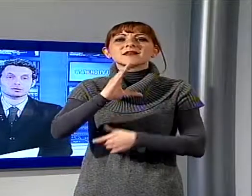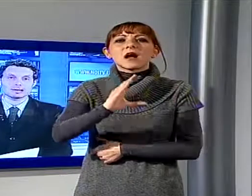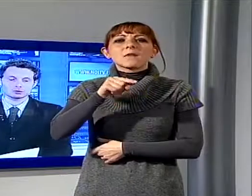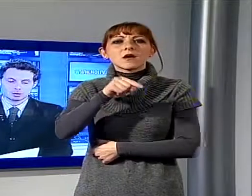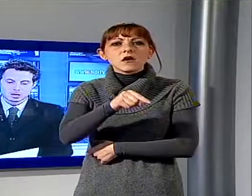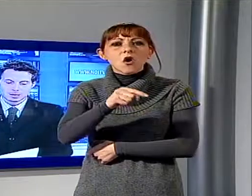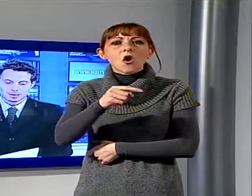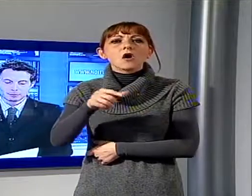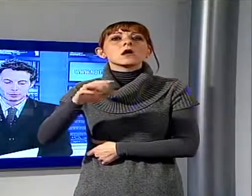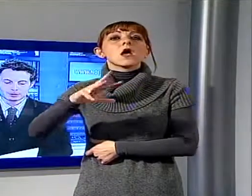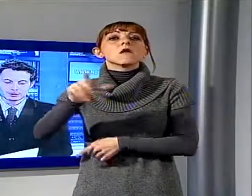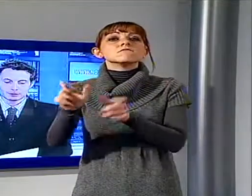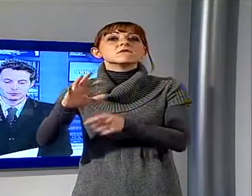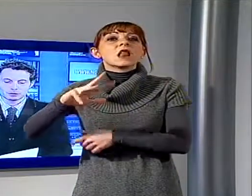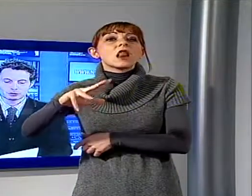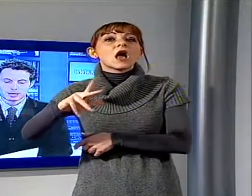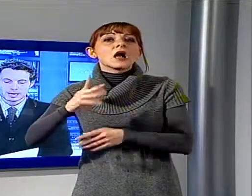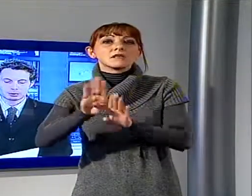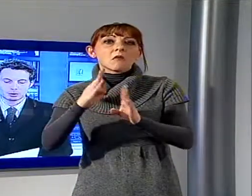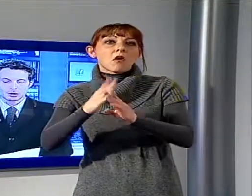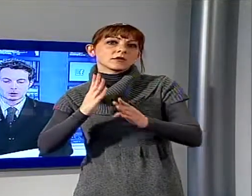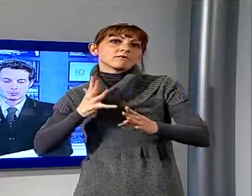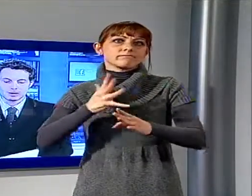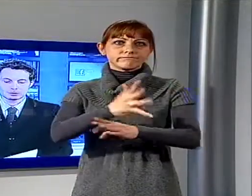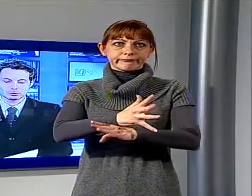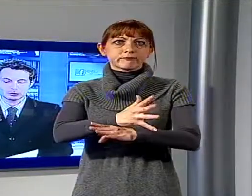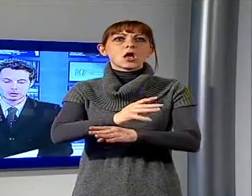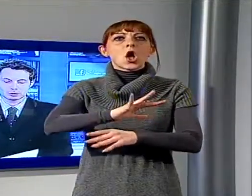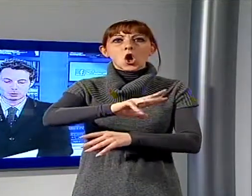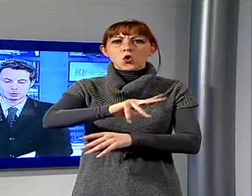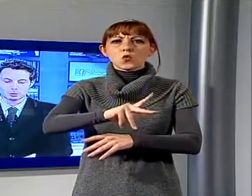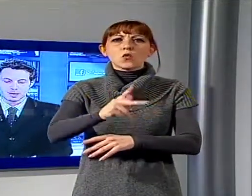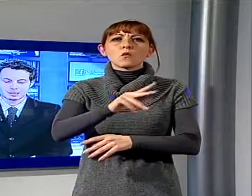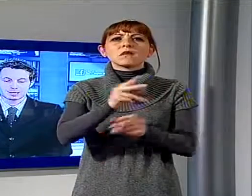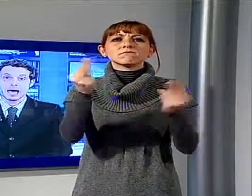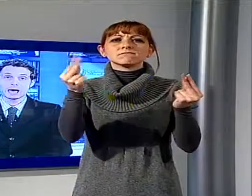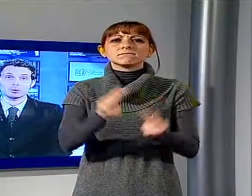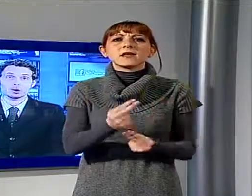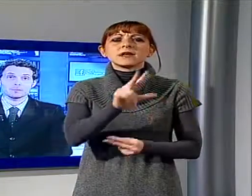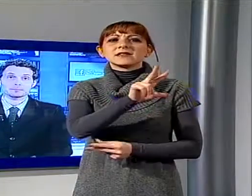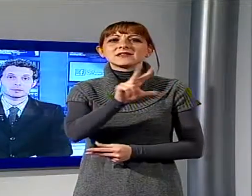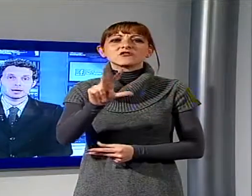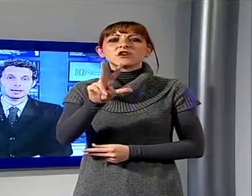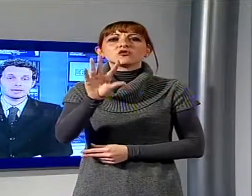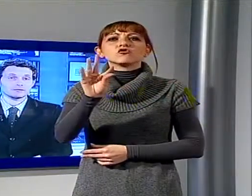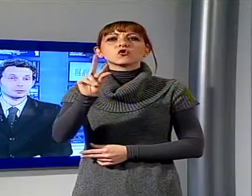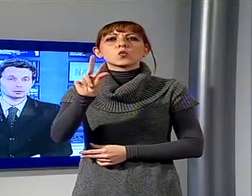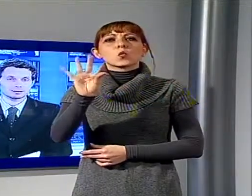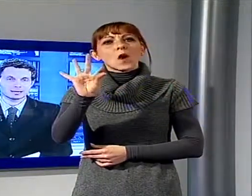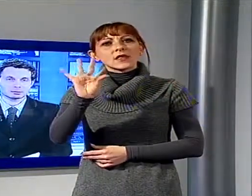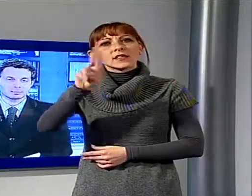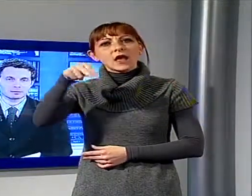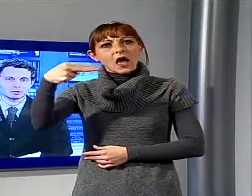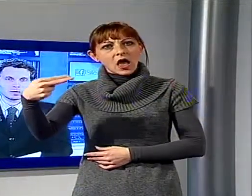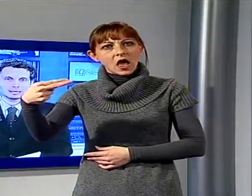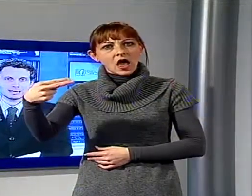che hanno forzato la porta degli uffici e hanno rubato 350 euro. Il furto